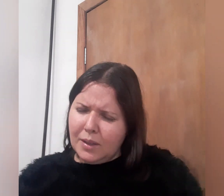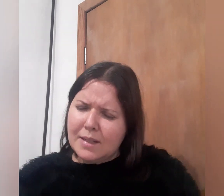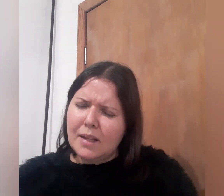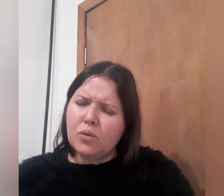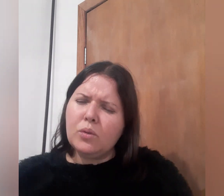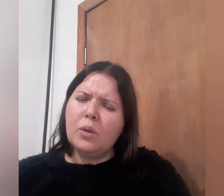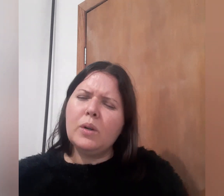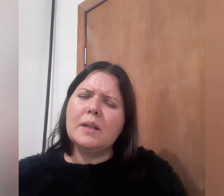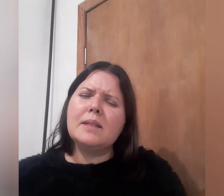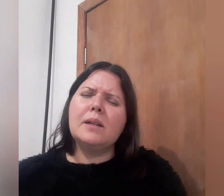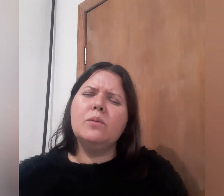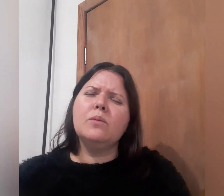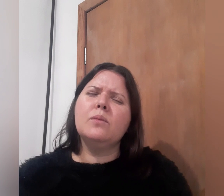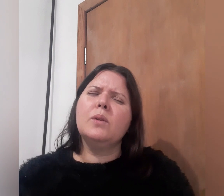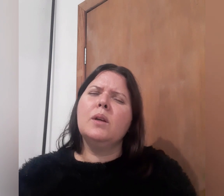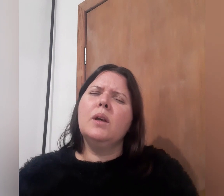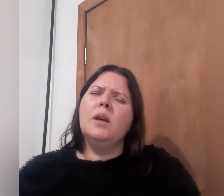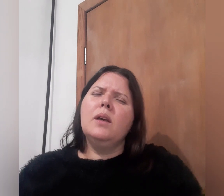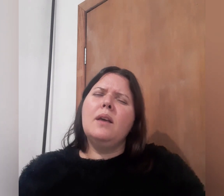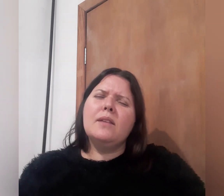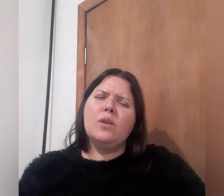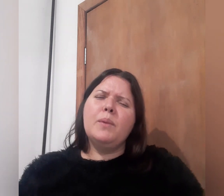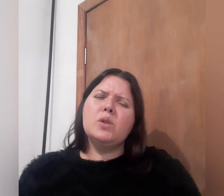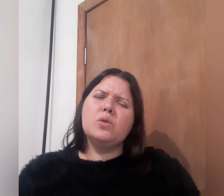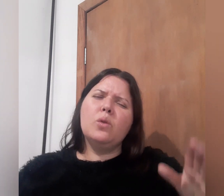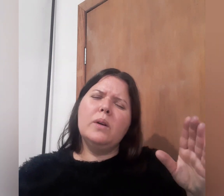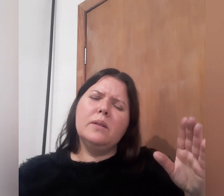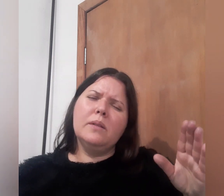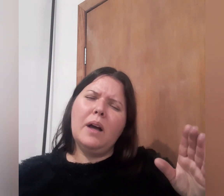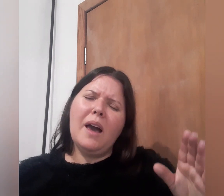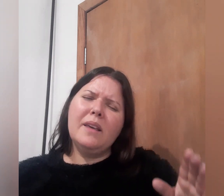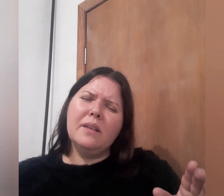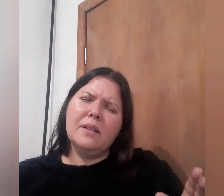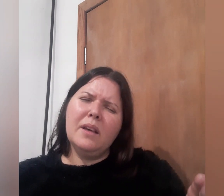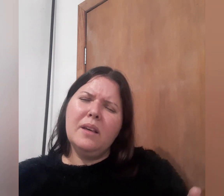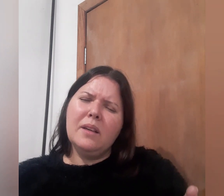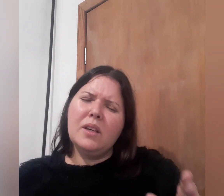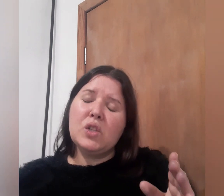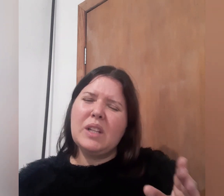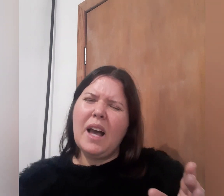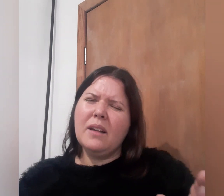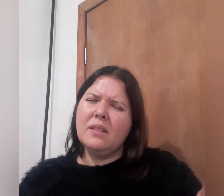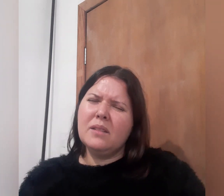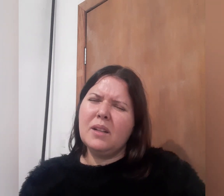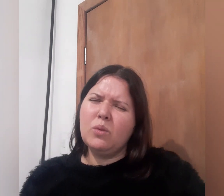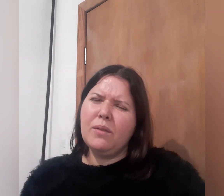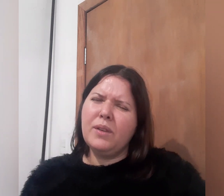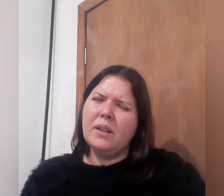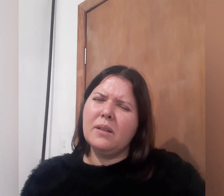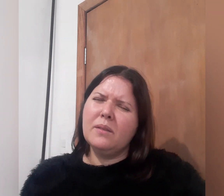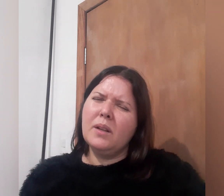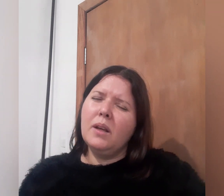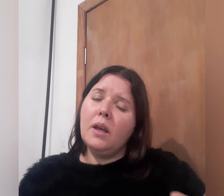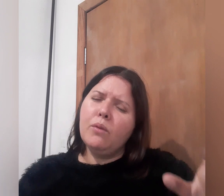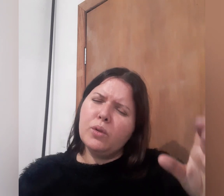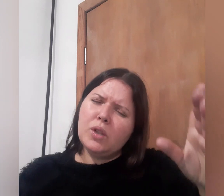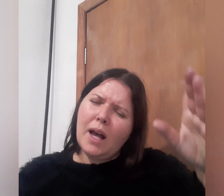desejo do Teu coração. E esta pessoa aí que está na Tua vida, eu vou tirar,